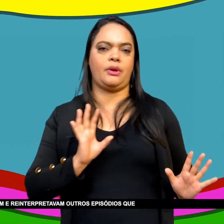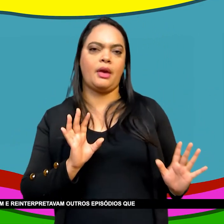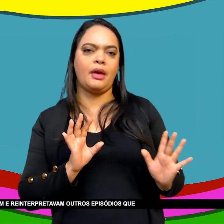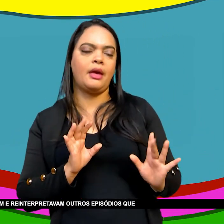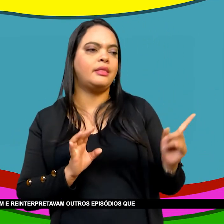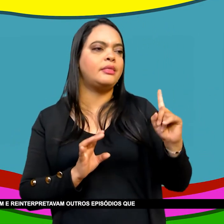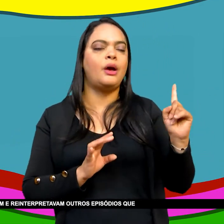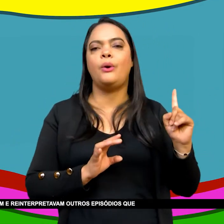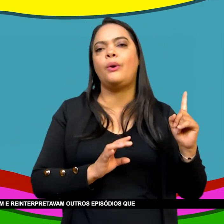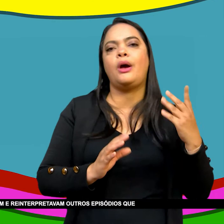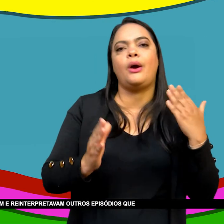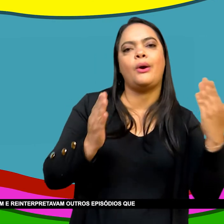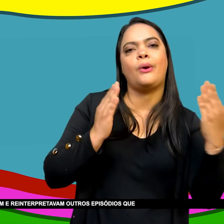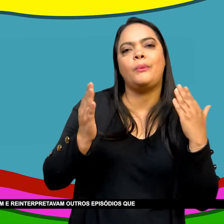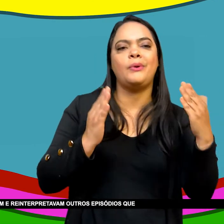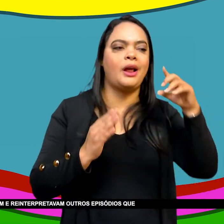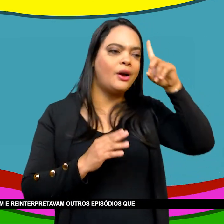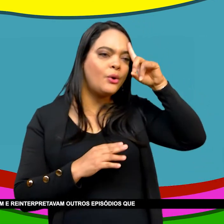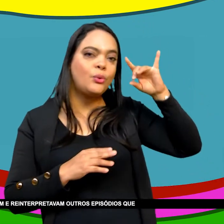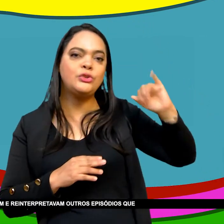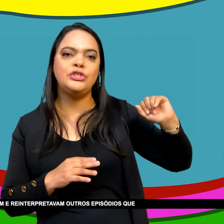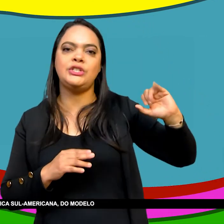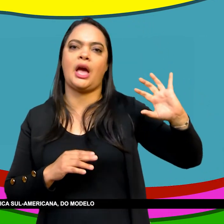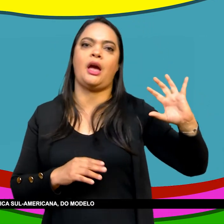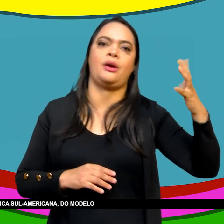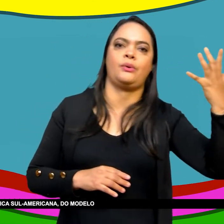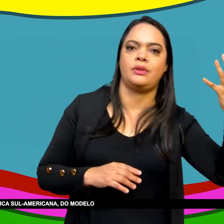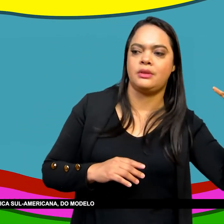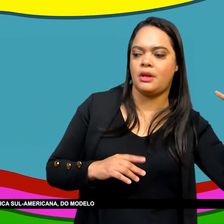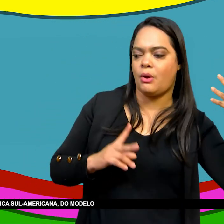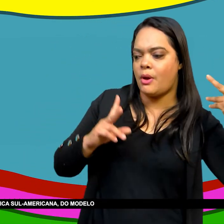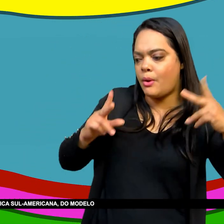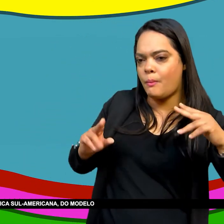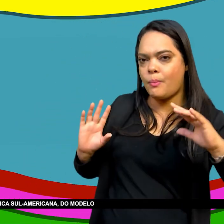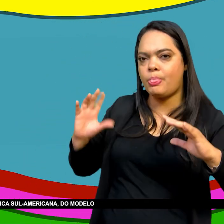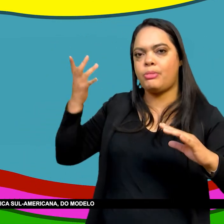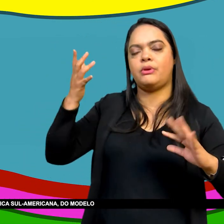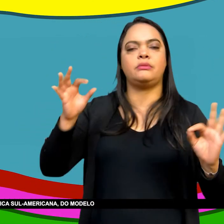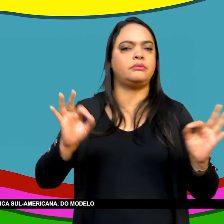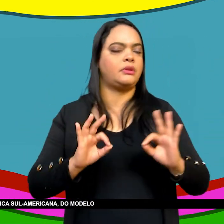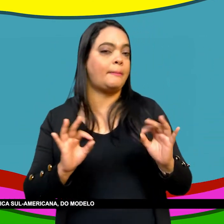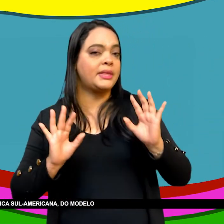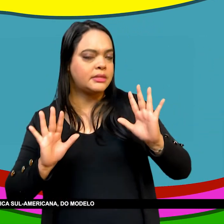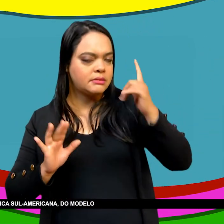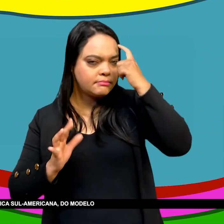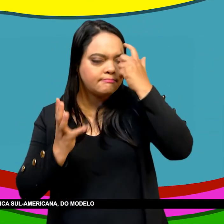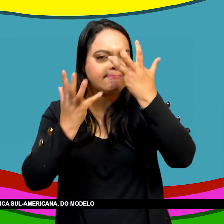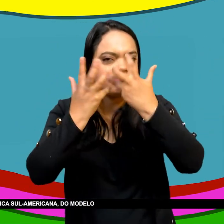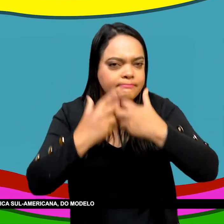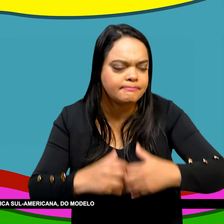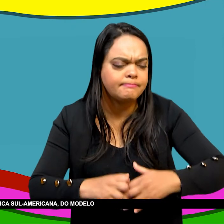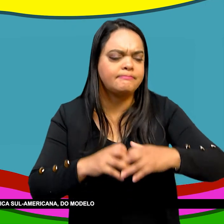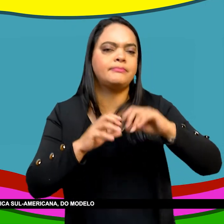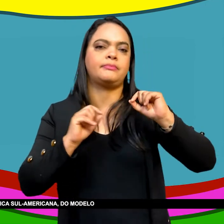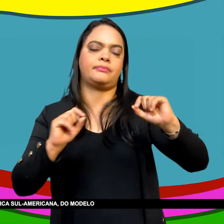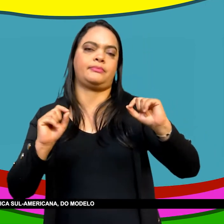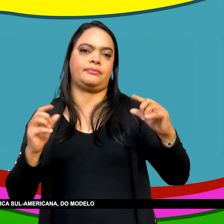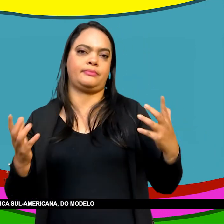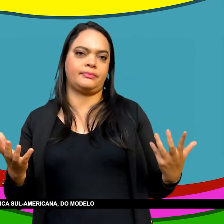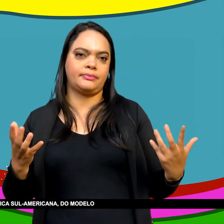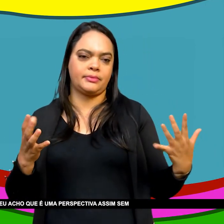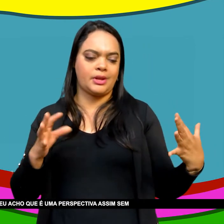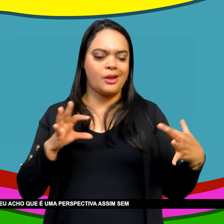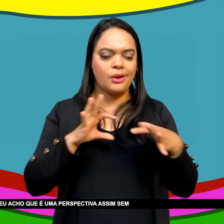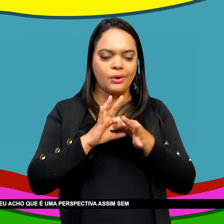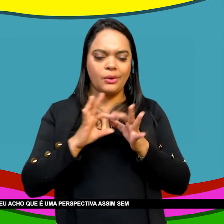recriavam E reinterpretavam Outros episódios Que estavam ocorrendo Na época Como eu falei Da república sul-americana Do